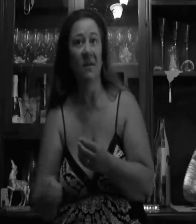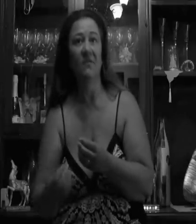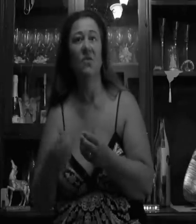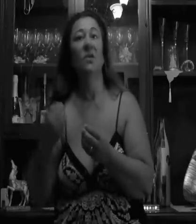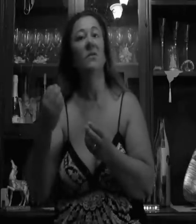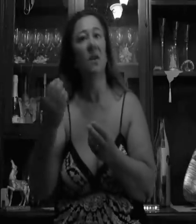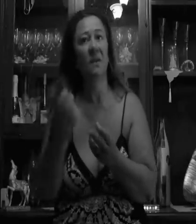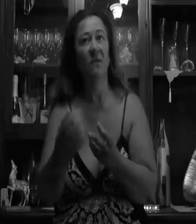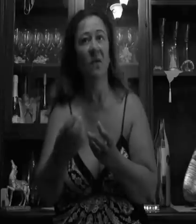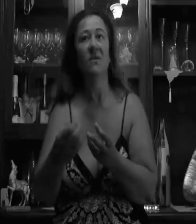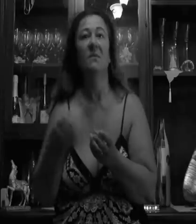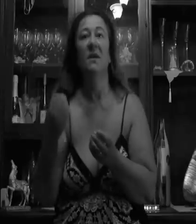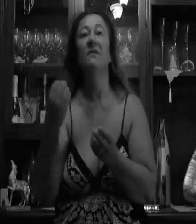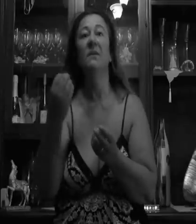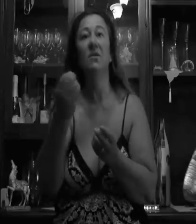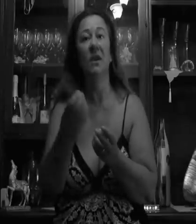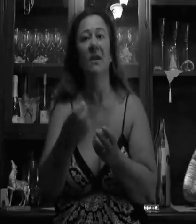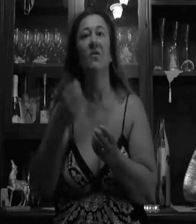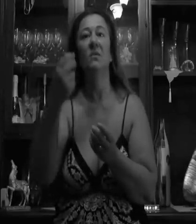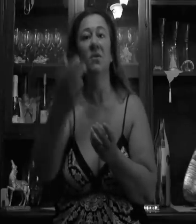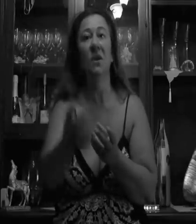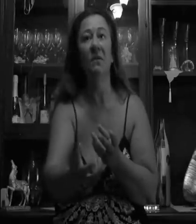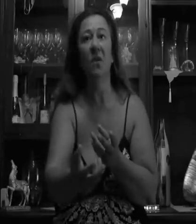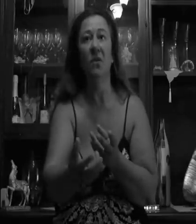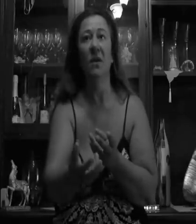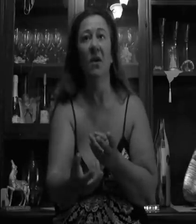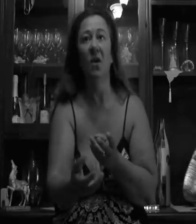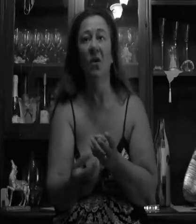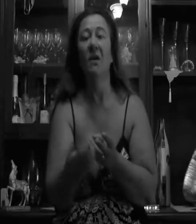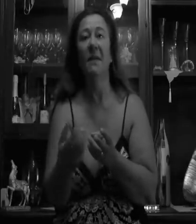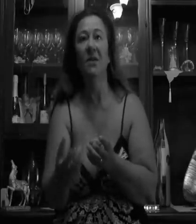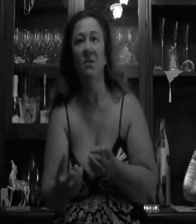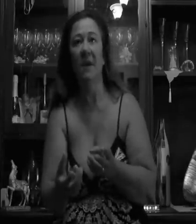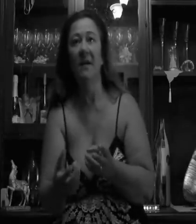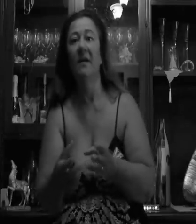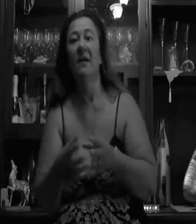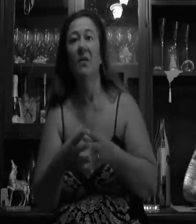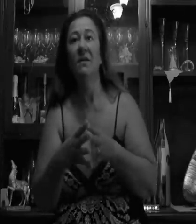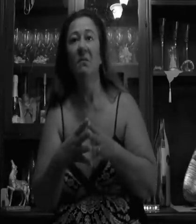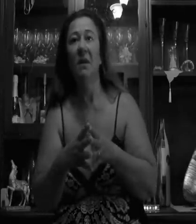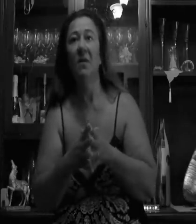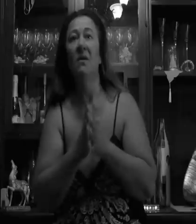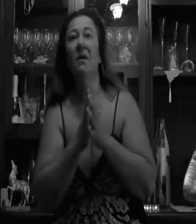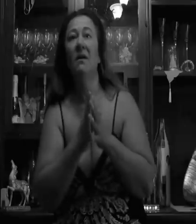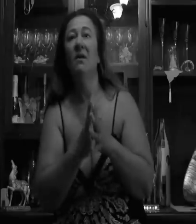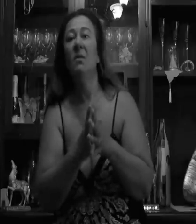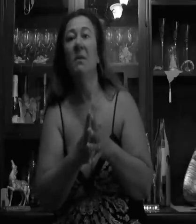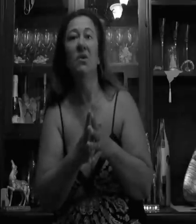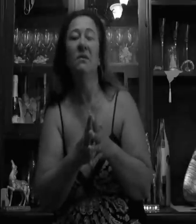che si avvicinano, persone che vogliono sapere, le persone che chiedono, le persone che vogliono anche loro partecipare, questo è bello, io per me già